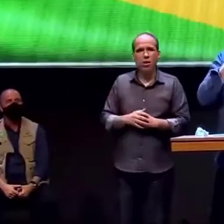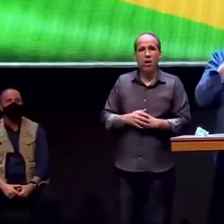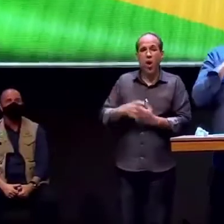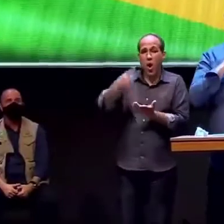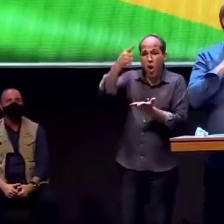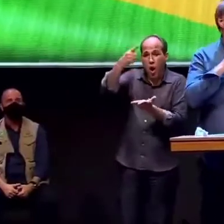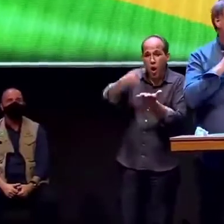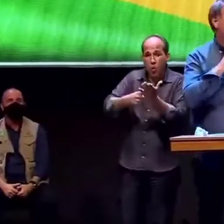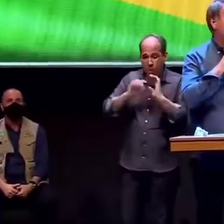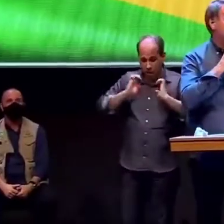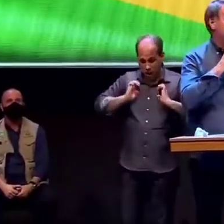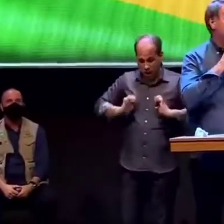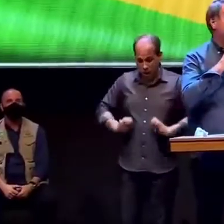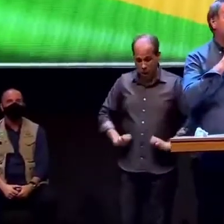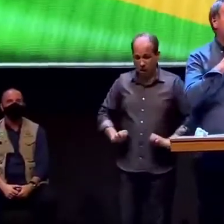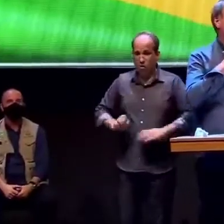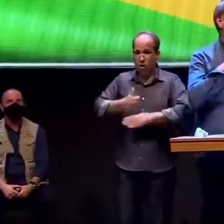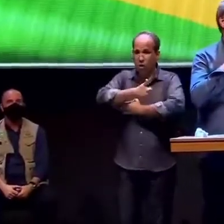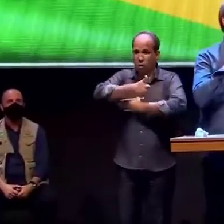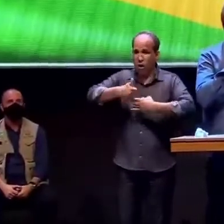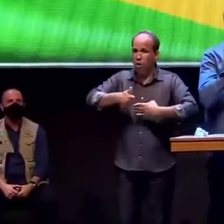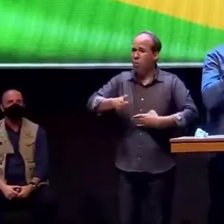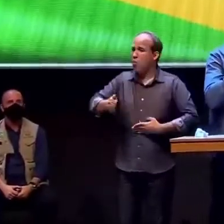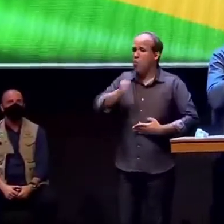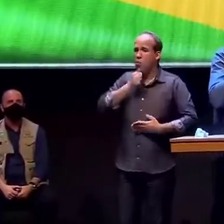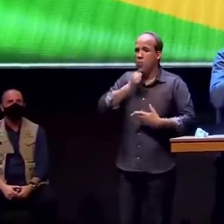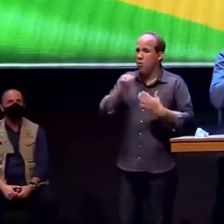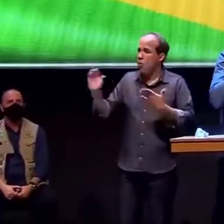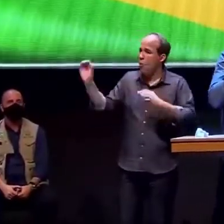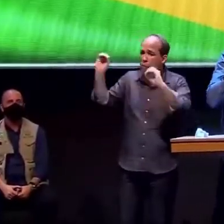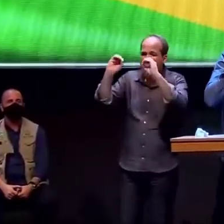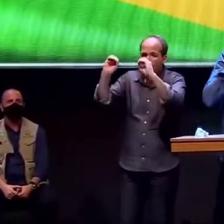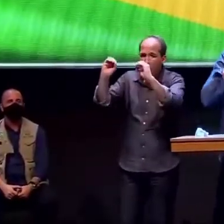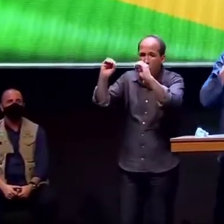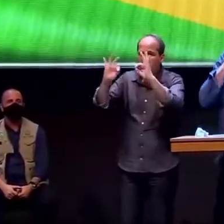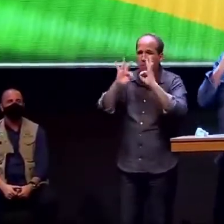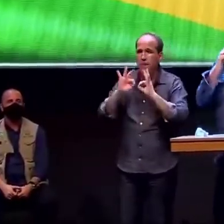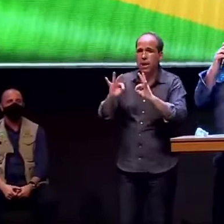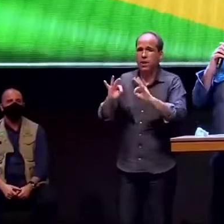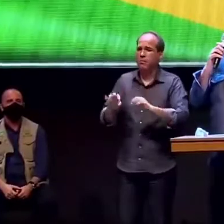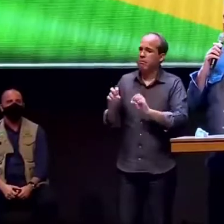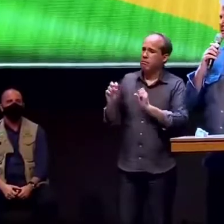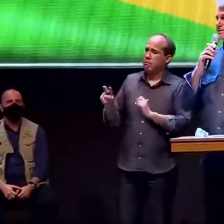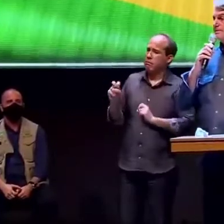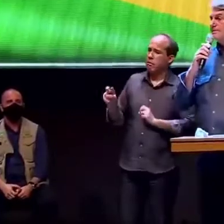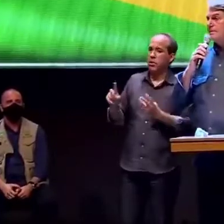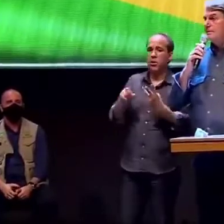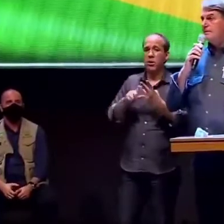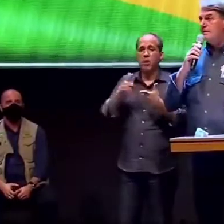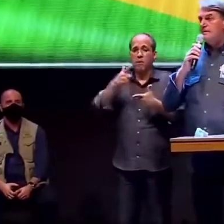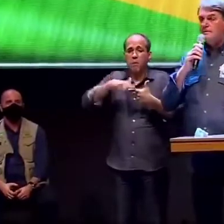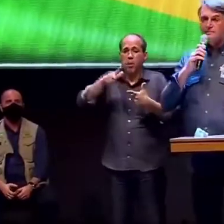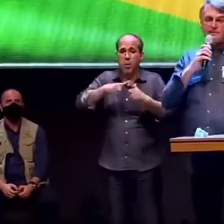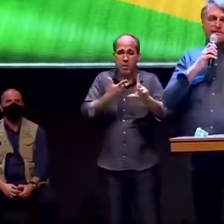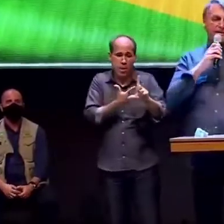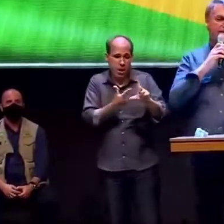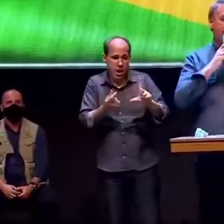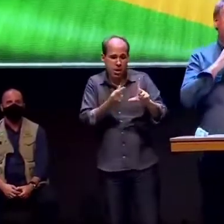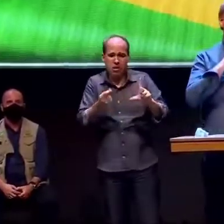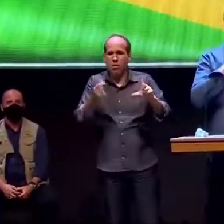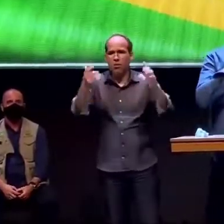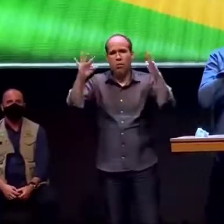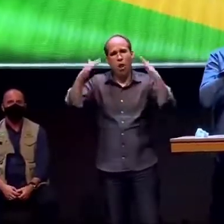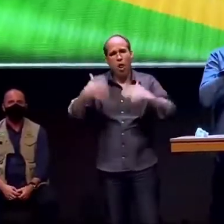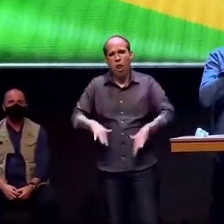compromisso com a ética, com a moral próximo de zero na questão econômica um